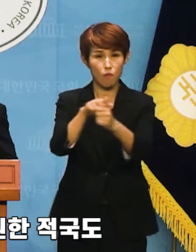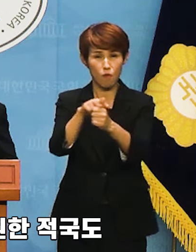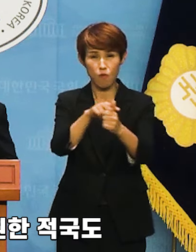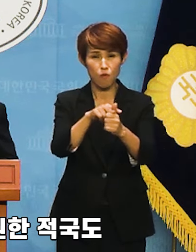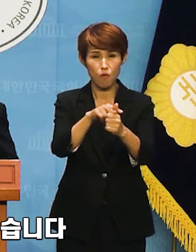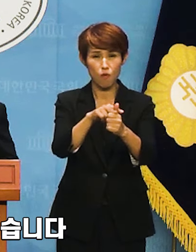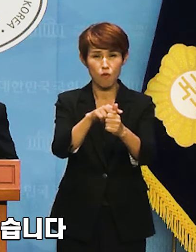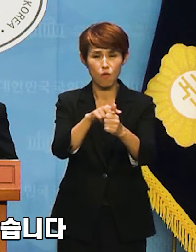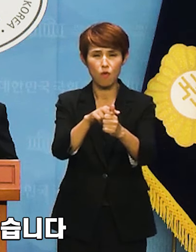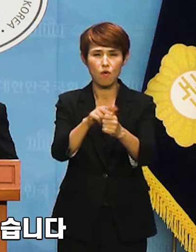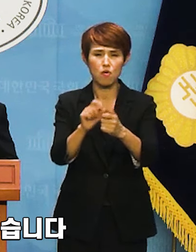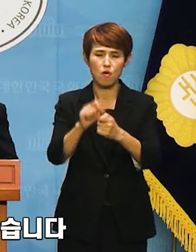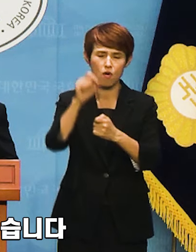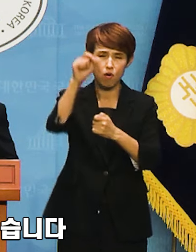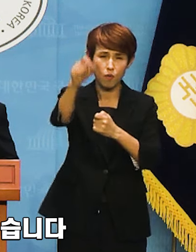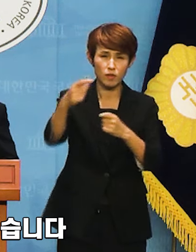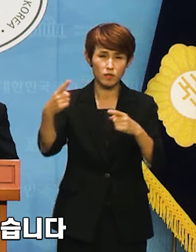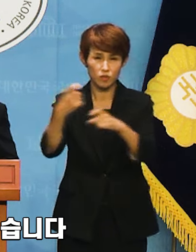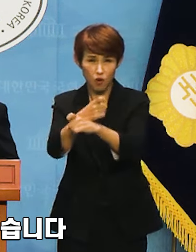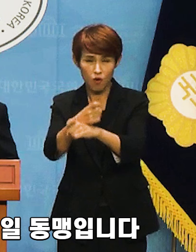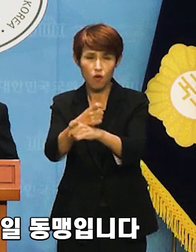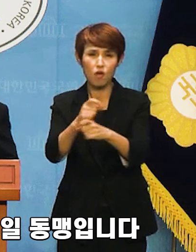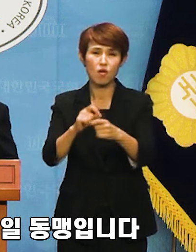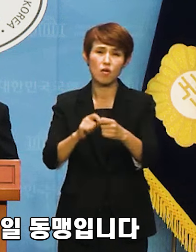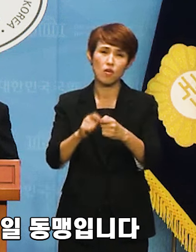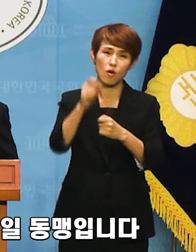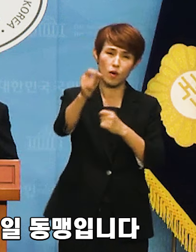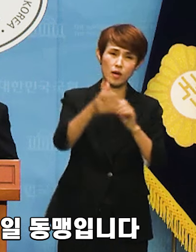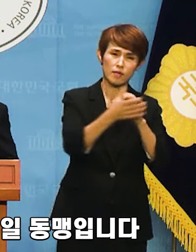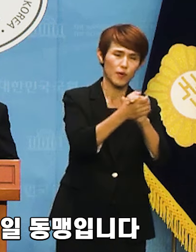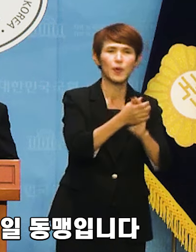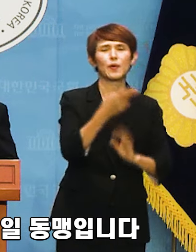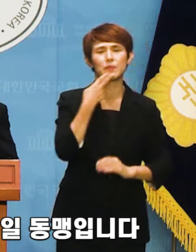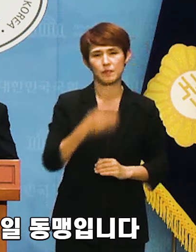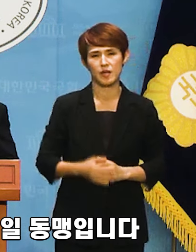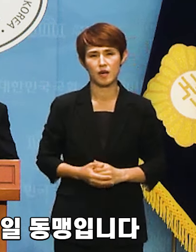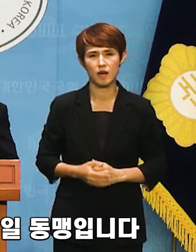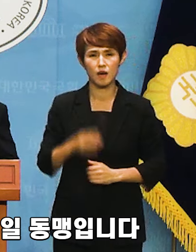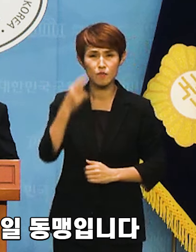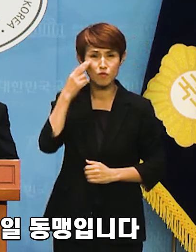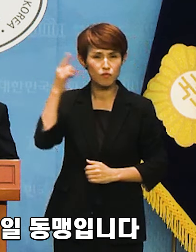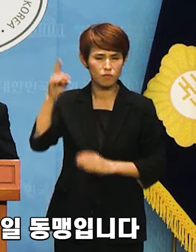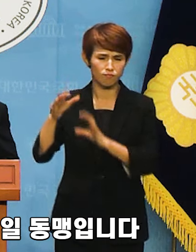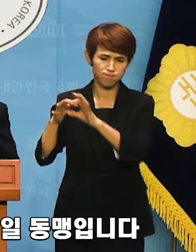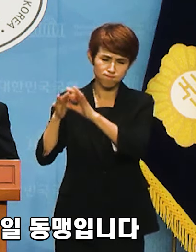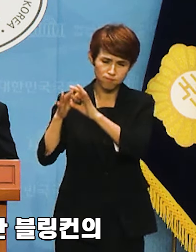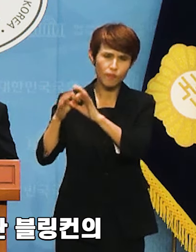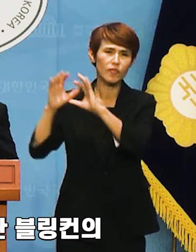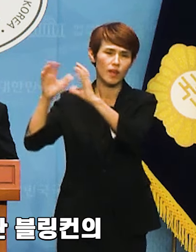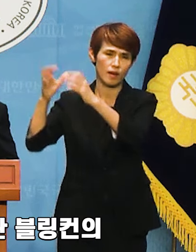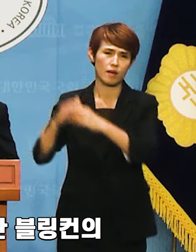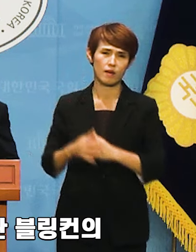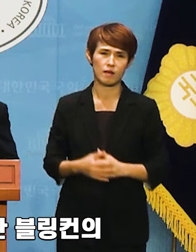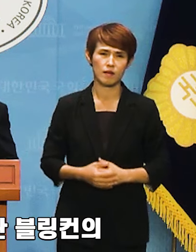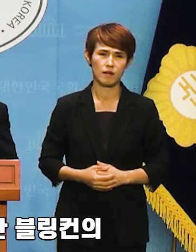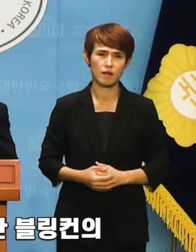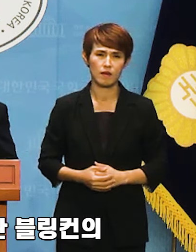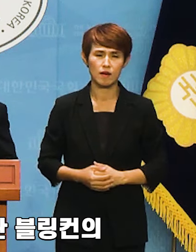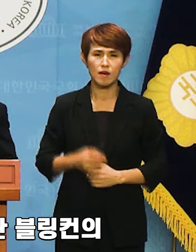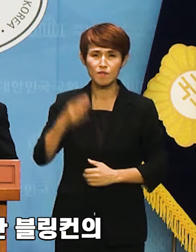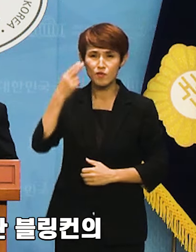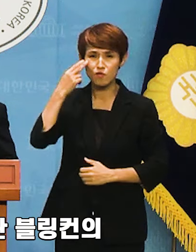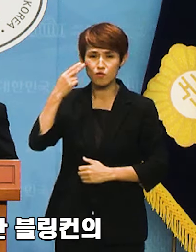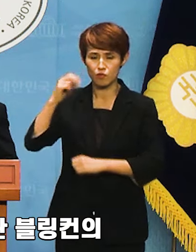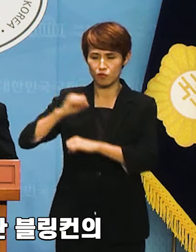적국도 영원한 우방도 없습니다. 그러나 미국은 우리의 유일 동맹입니다. 그렇기에 미